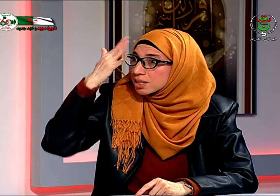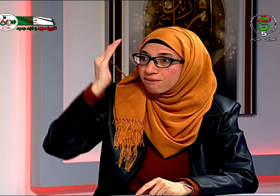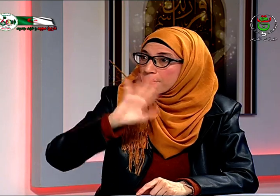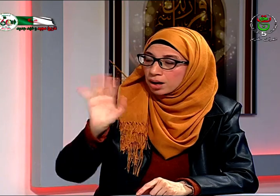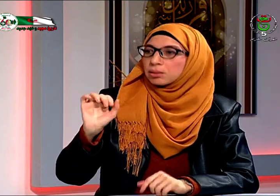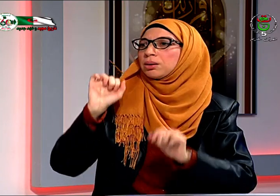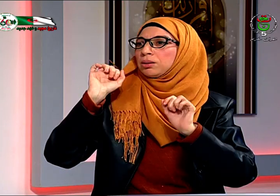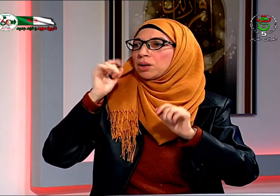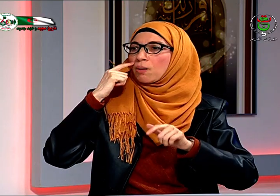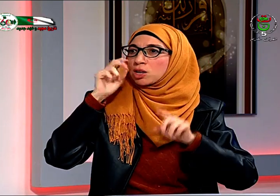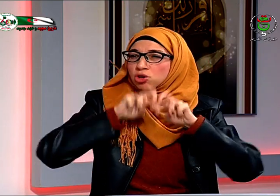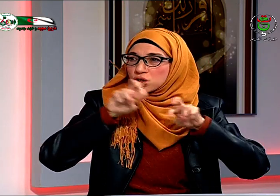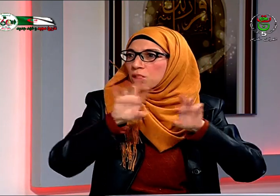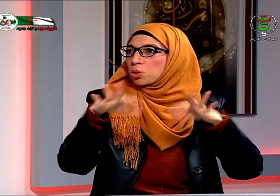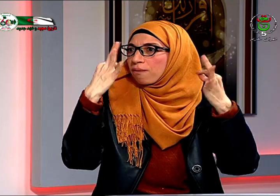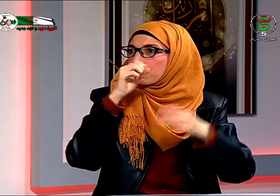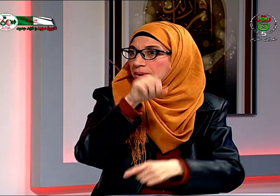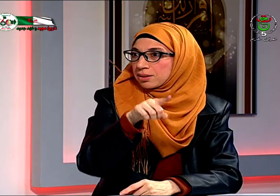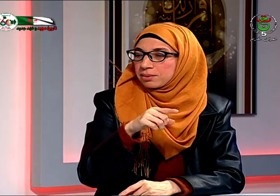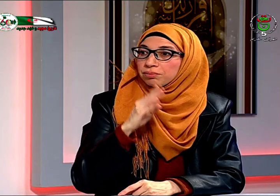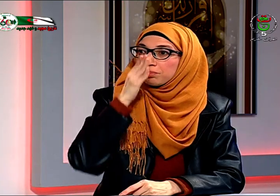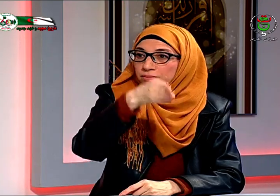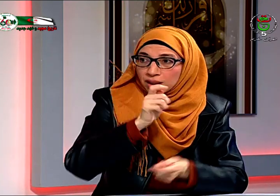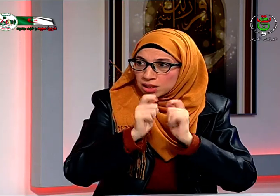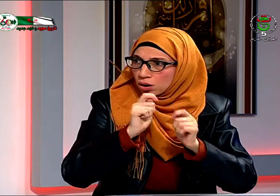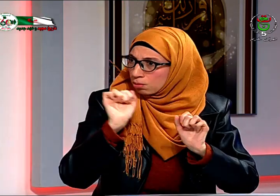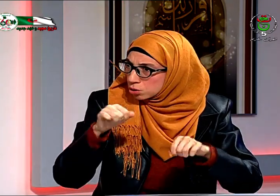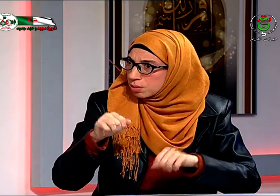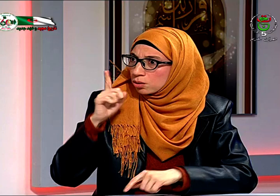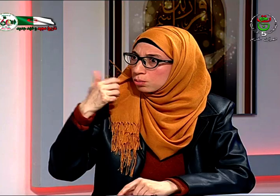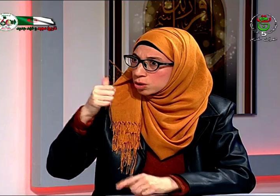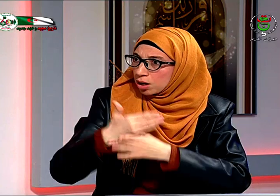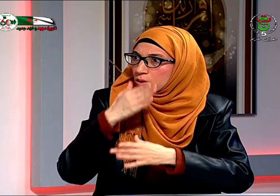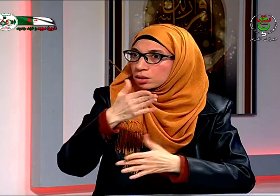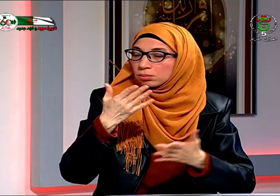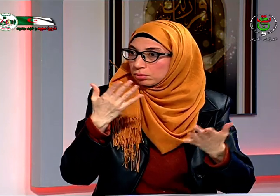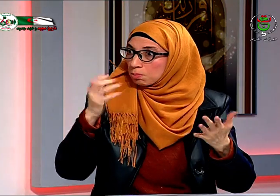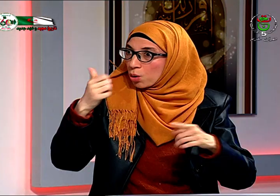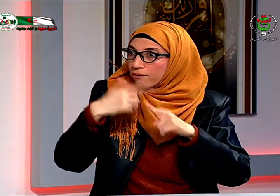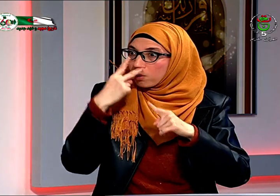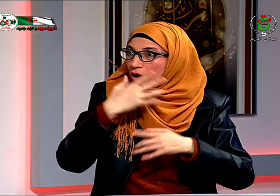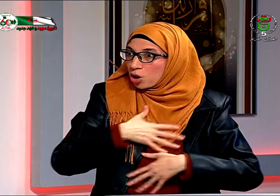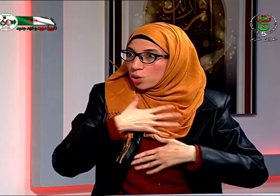يكن يعلموا أن هناك مدرسة قريبة ويمكن أن التحق بها وكان